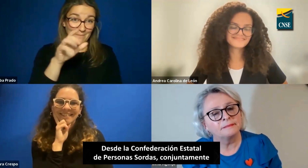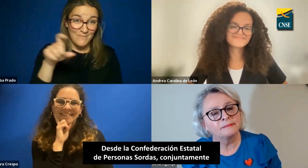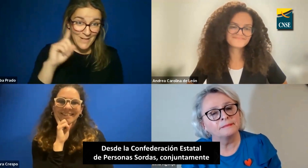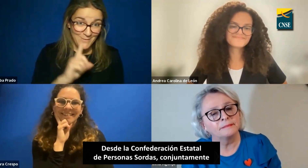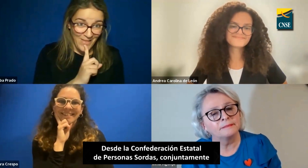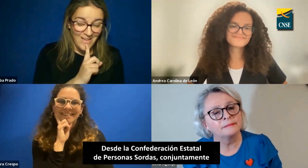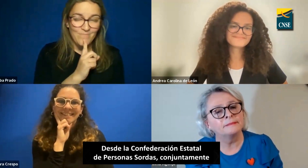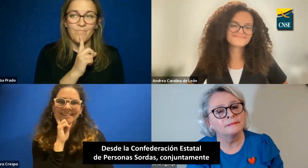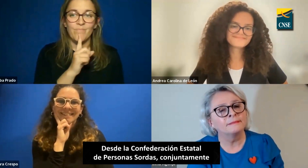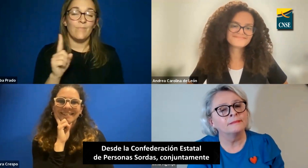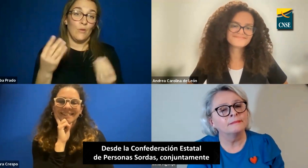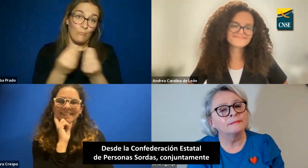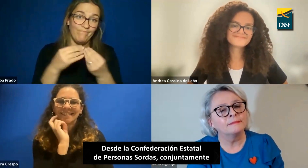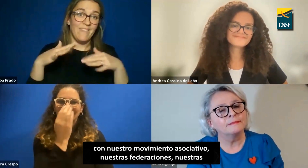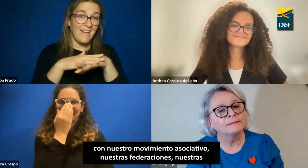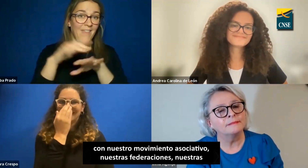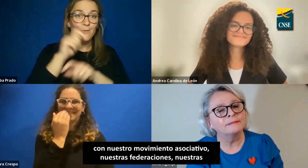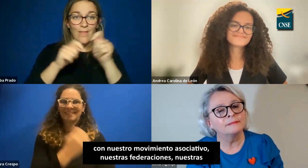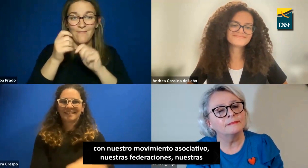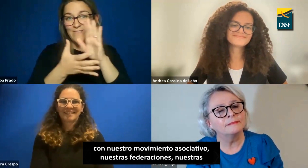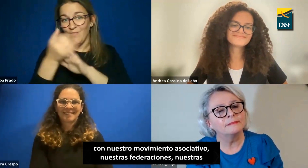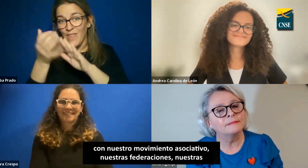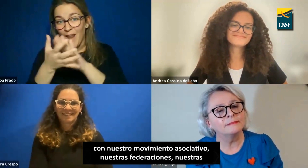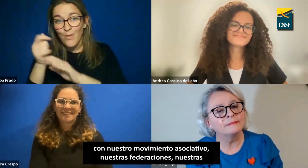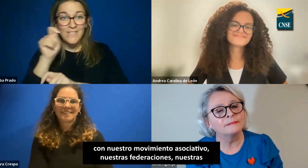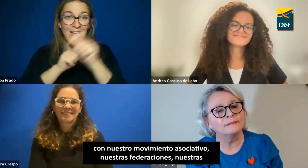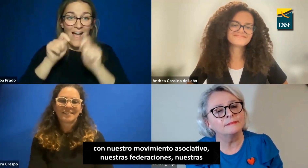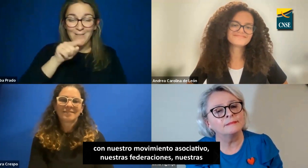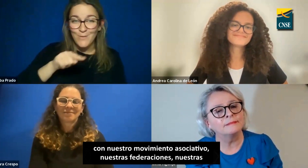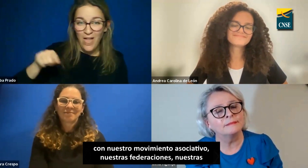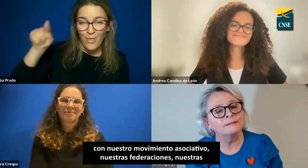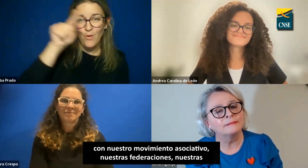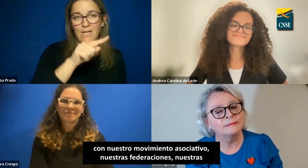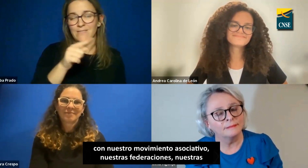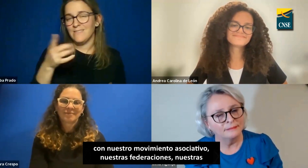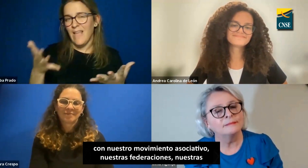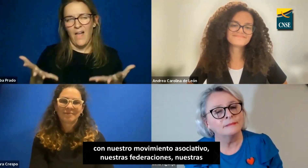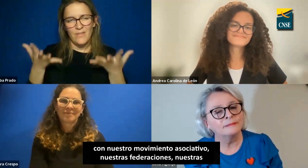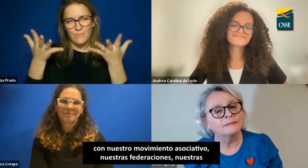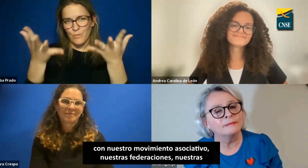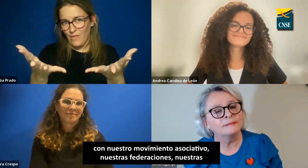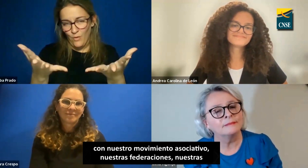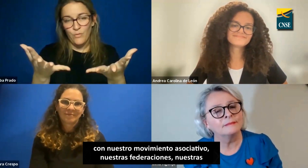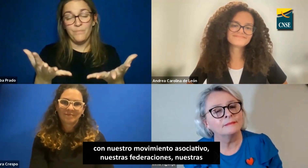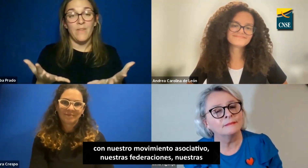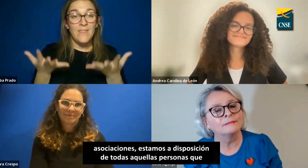Confederación Estatal de Personas Sordas, conjuntamente con nuestro movimiento asociativo, nuestras federaciones, nuestras